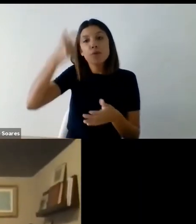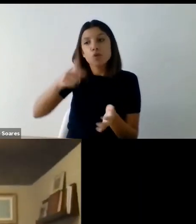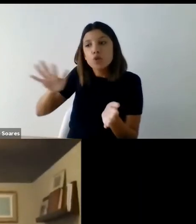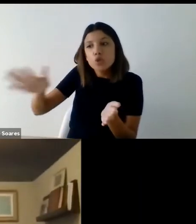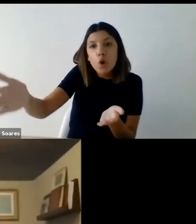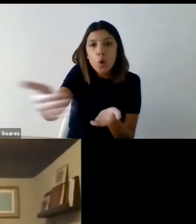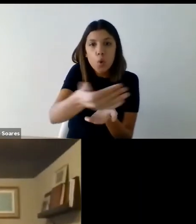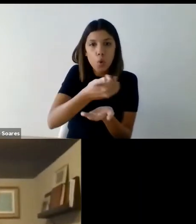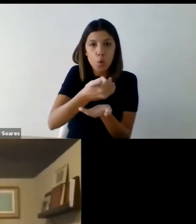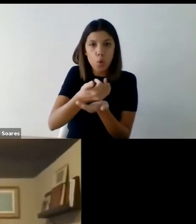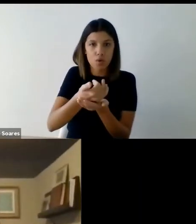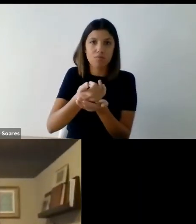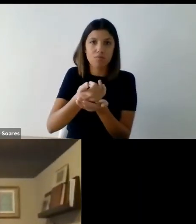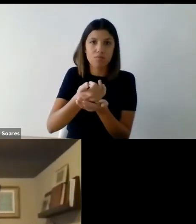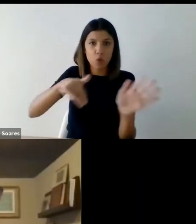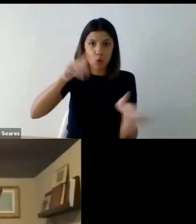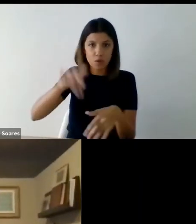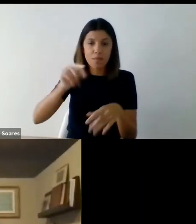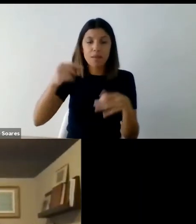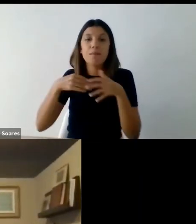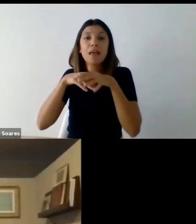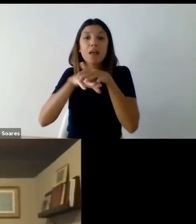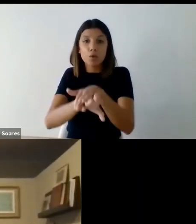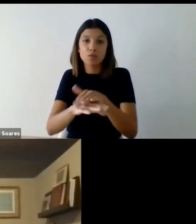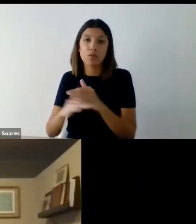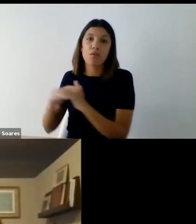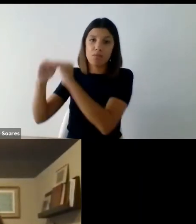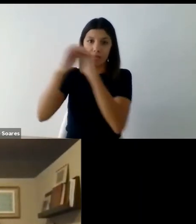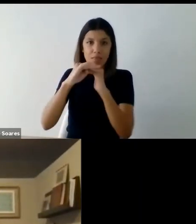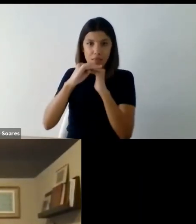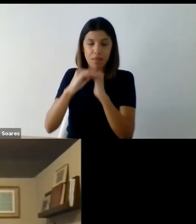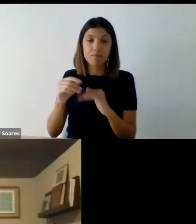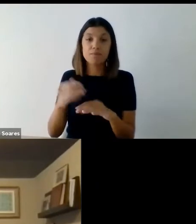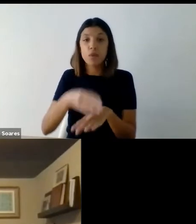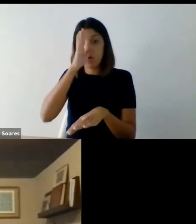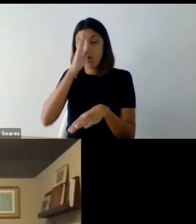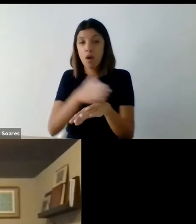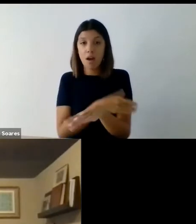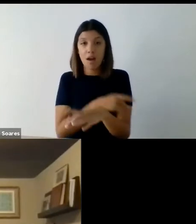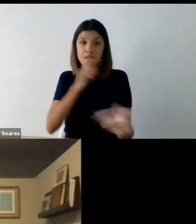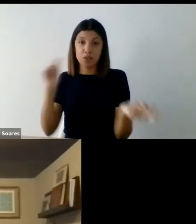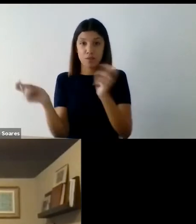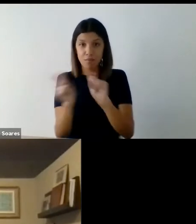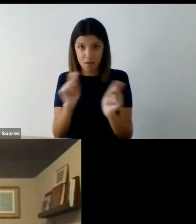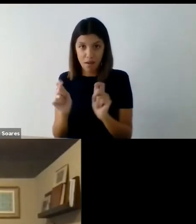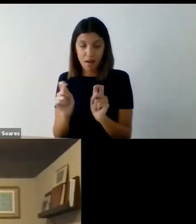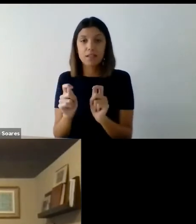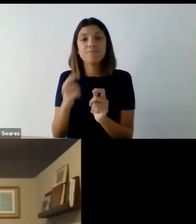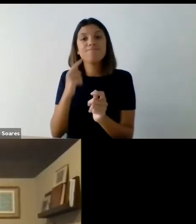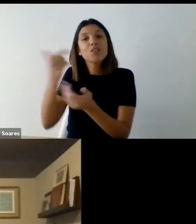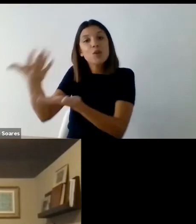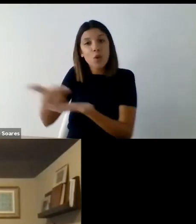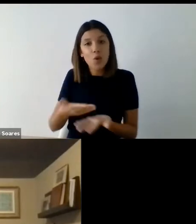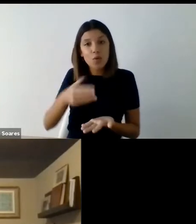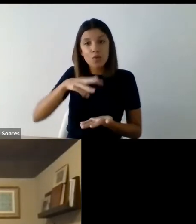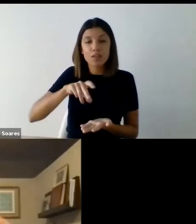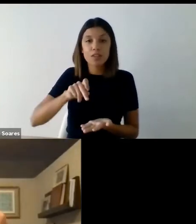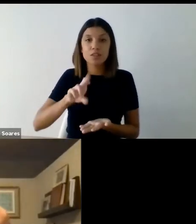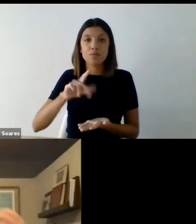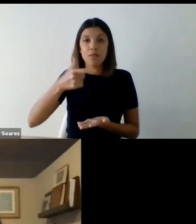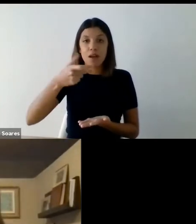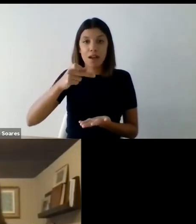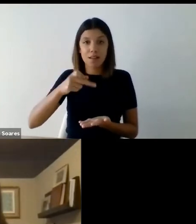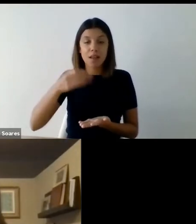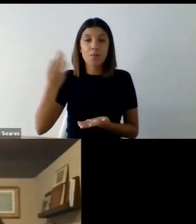inclusão e equidade. Antes de iniciarmos o debate sobre estes temas, convidamos a Marta Porto para nos